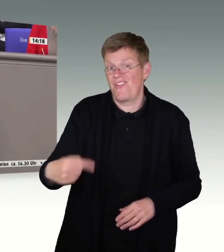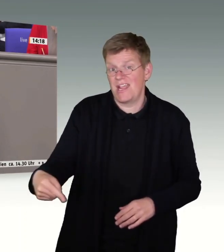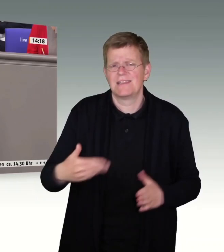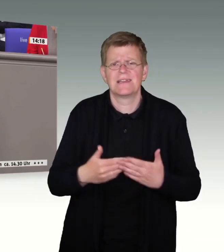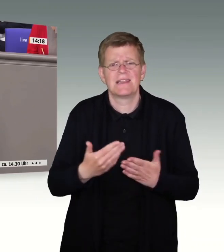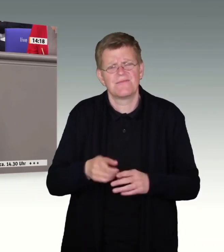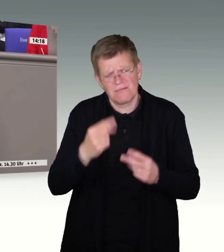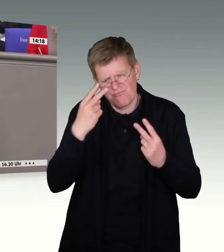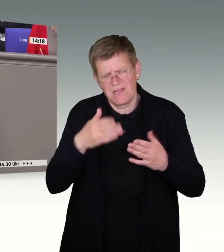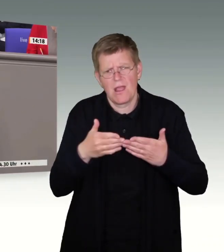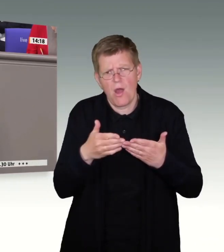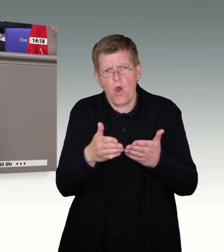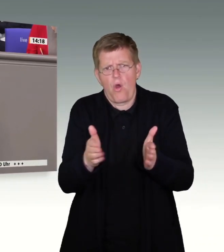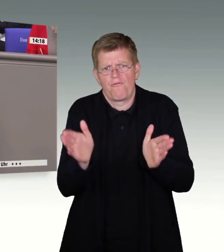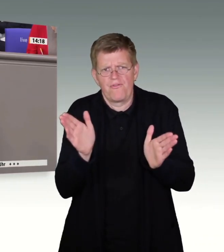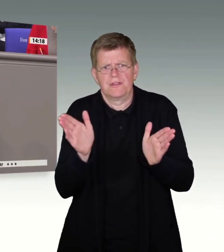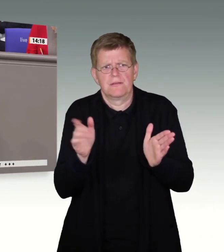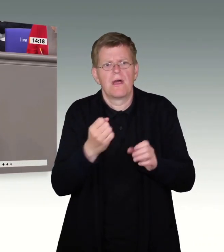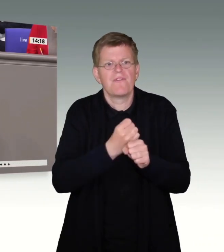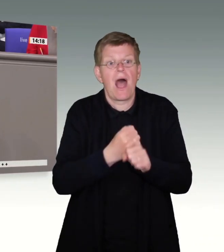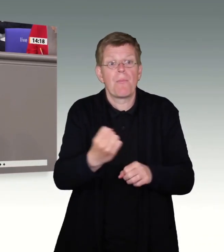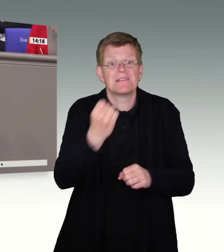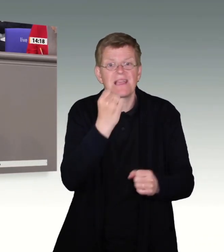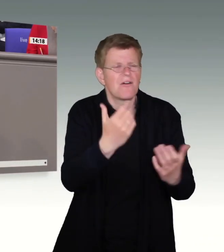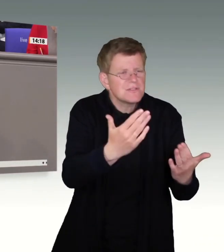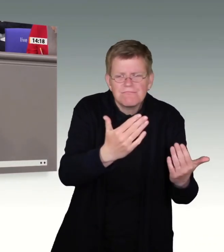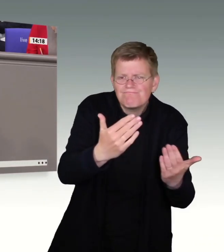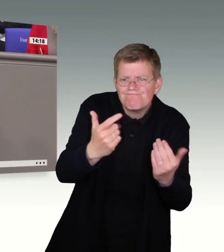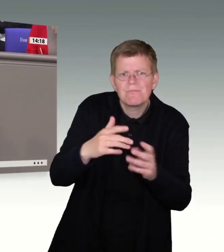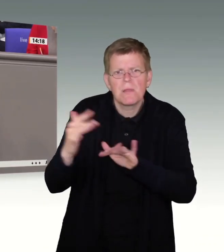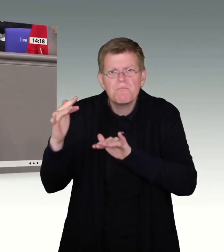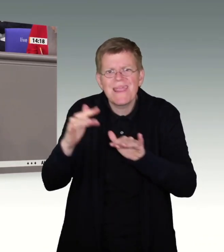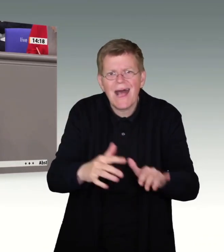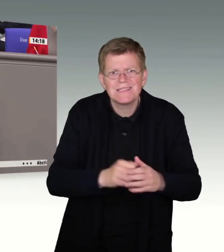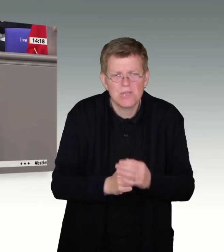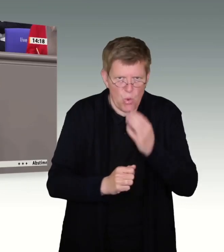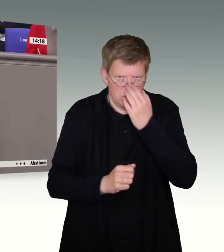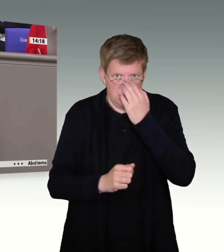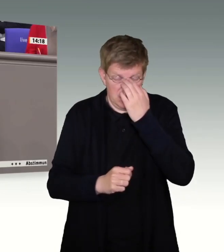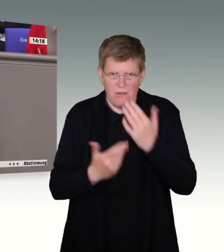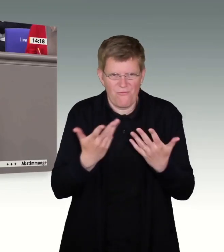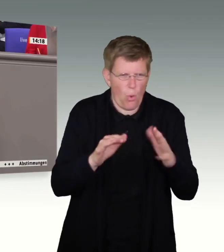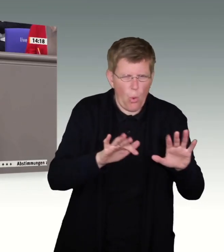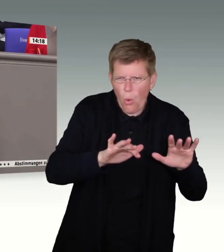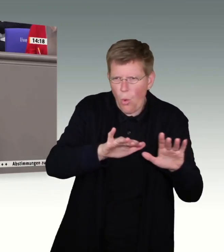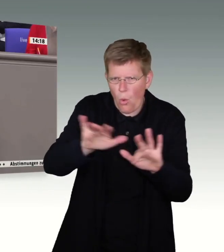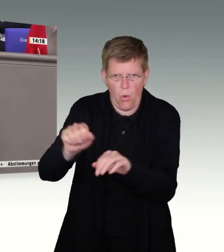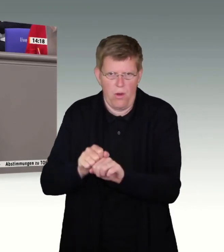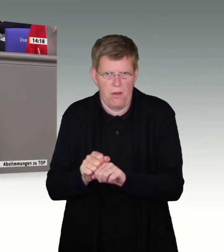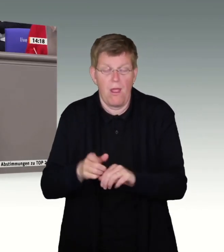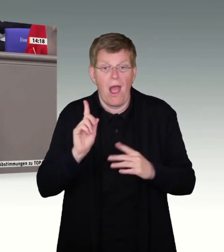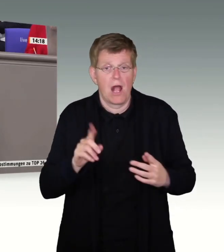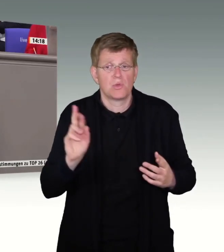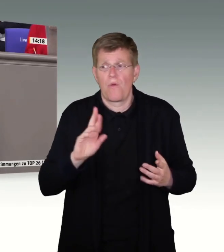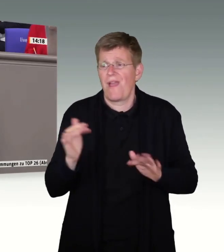eine gezielte, bedarfsorientierte Arbeitskräftemigration. Wer Einwanderungsland sagt, sollte sich auch für